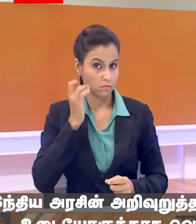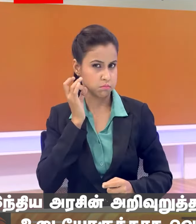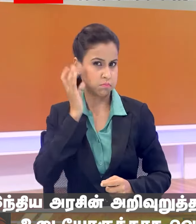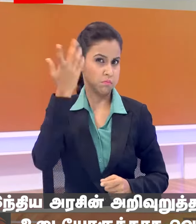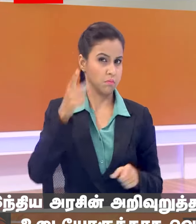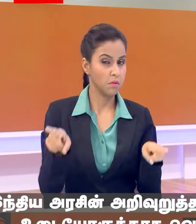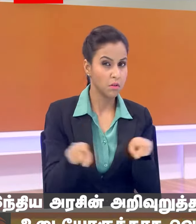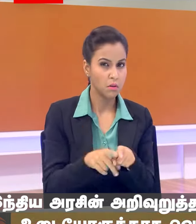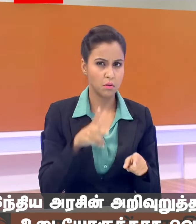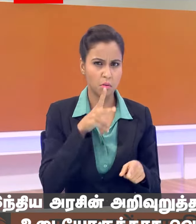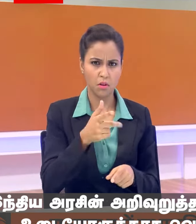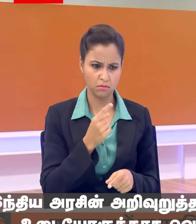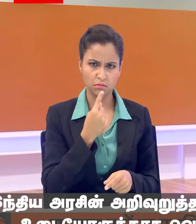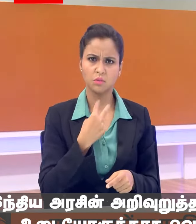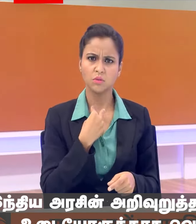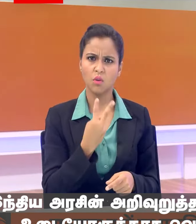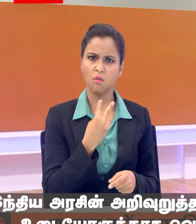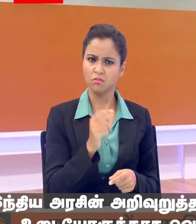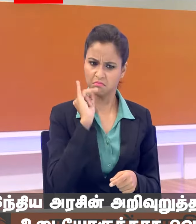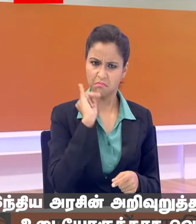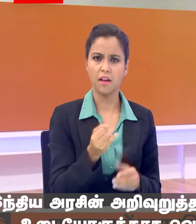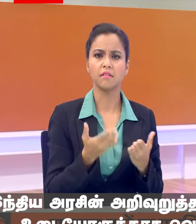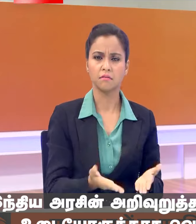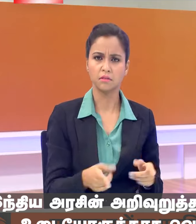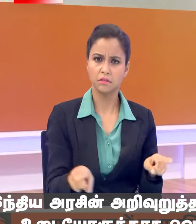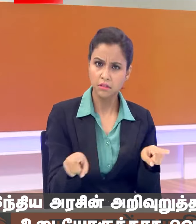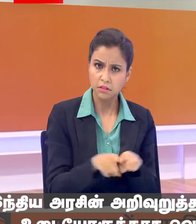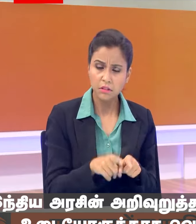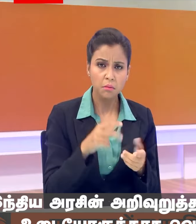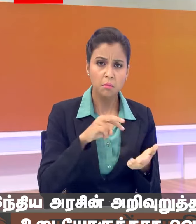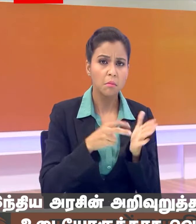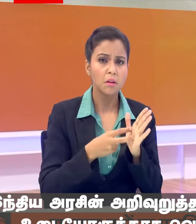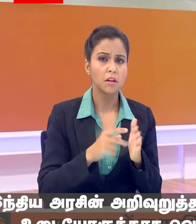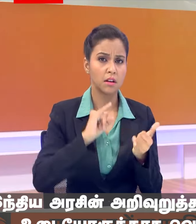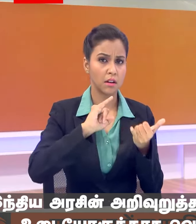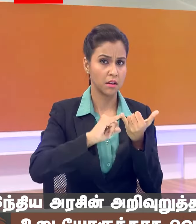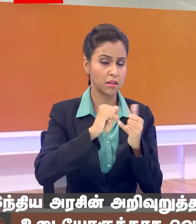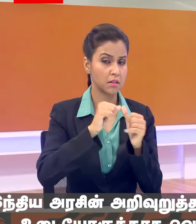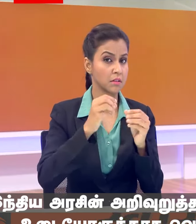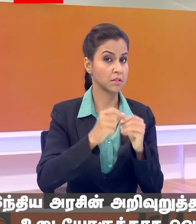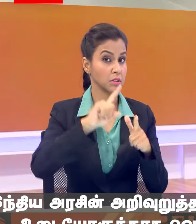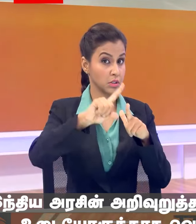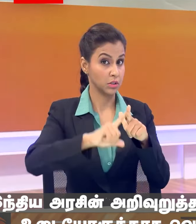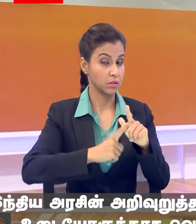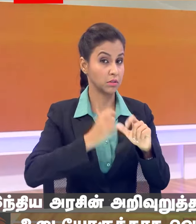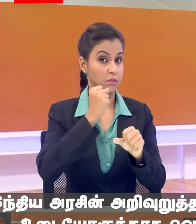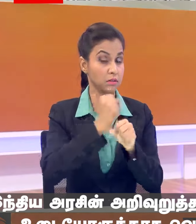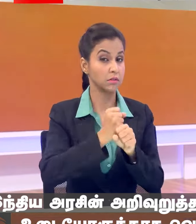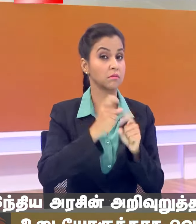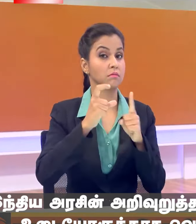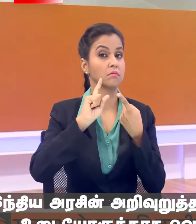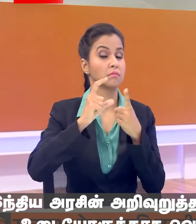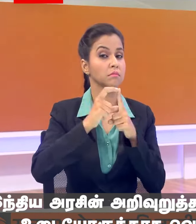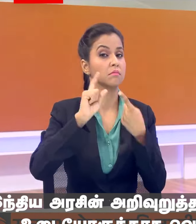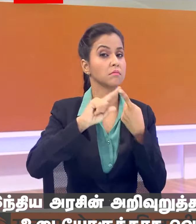उन्होंने कहा कि आपका टोन बिलकुल खराब है और इसकी बज़ा से सभापती जगदीब धनकर ने बहुत नाराजगी जताई